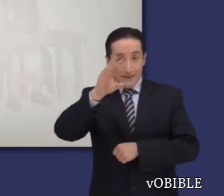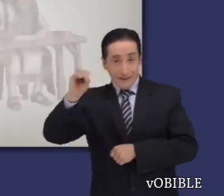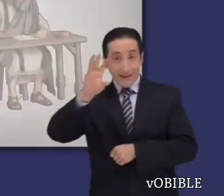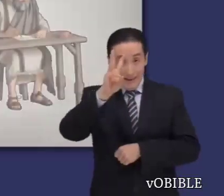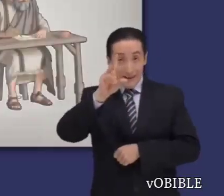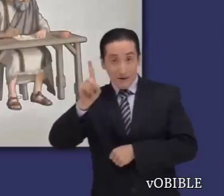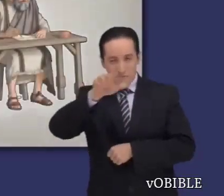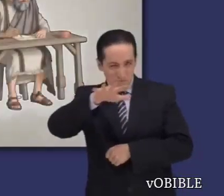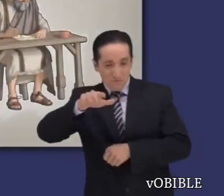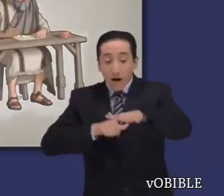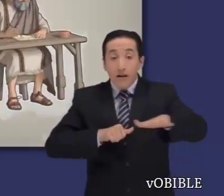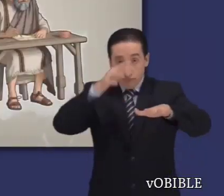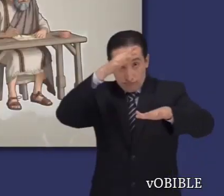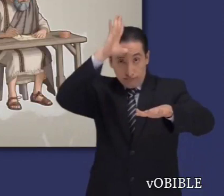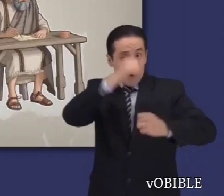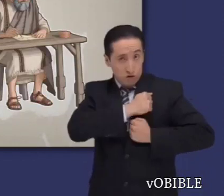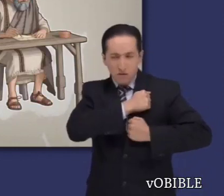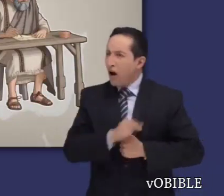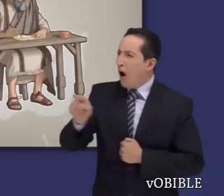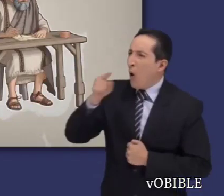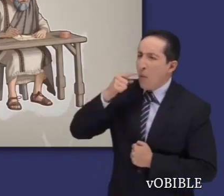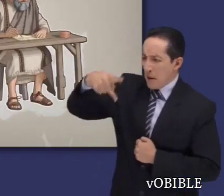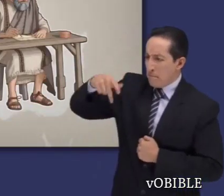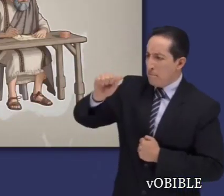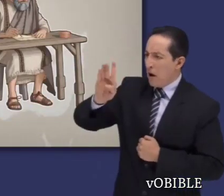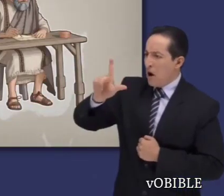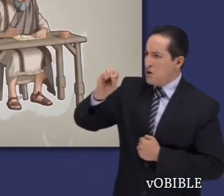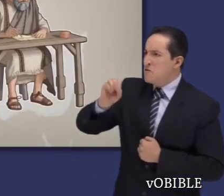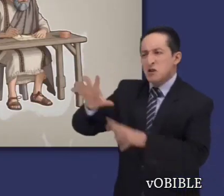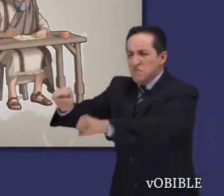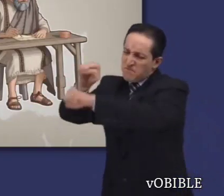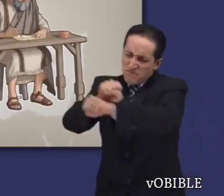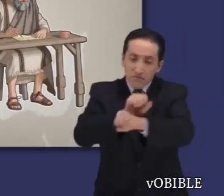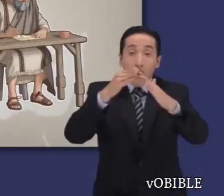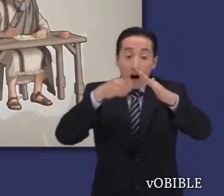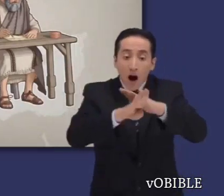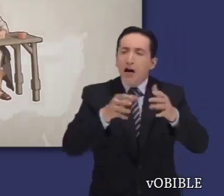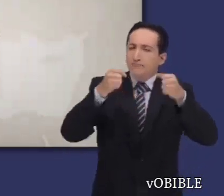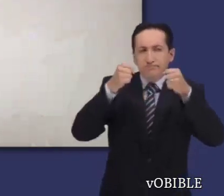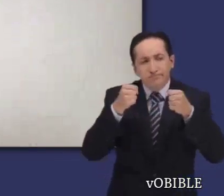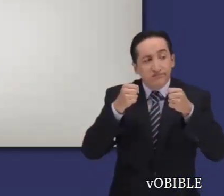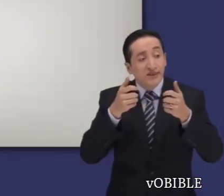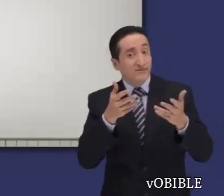El apóstol Pablo escribió esta carta inspirada desde Roma, donde estaba en arresto domiciliario.